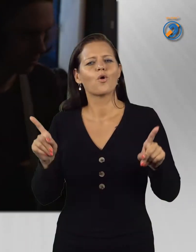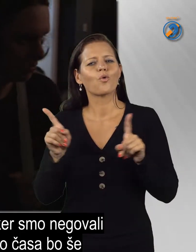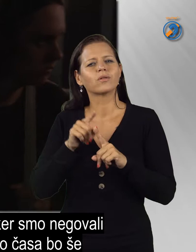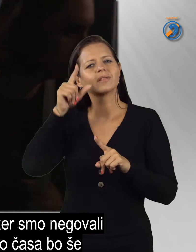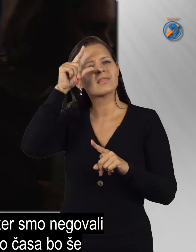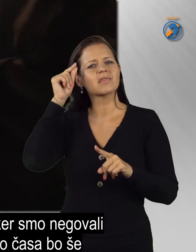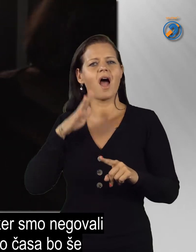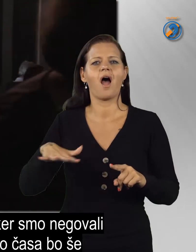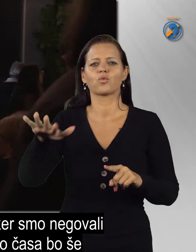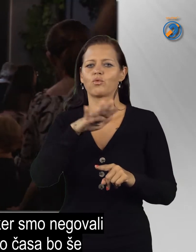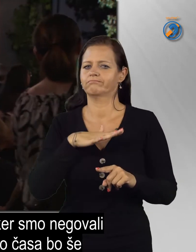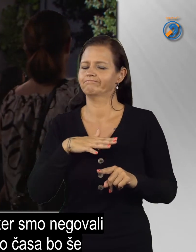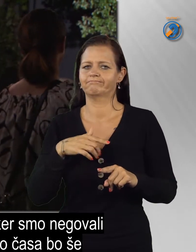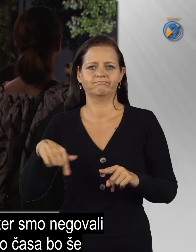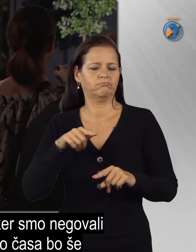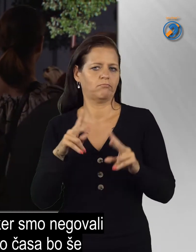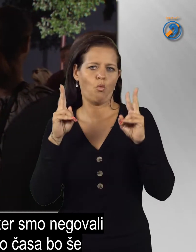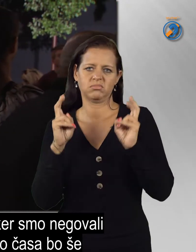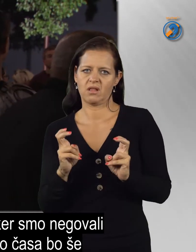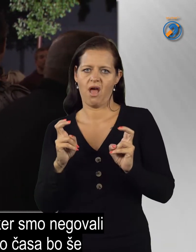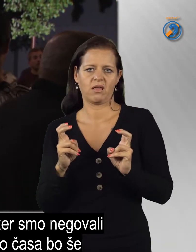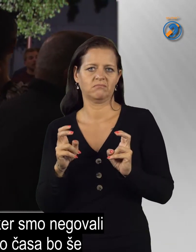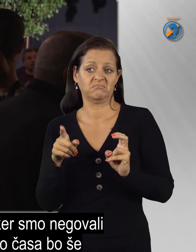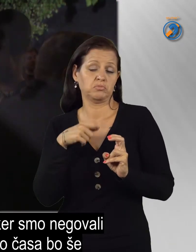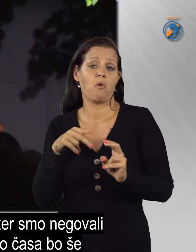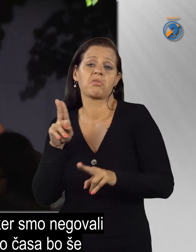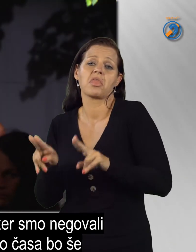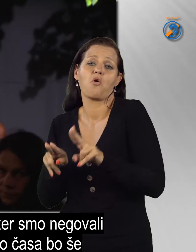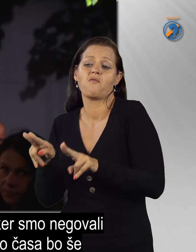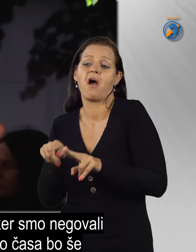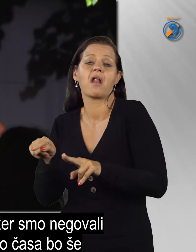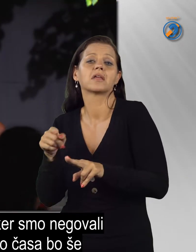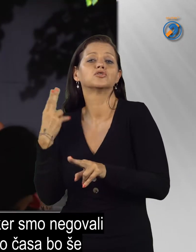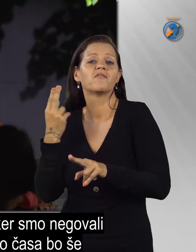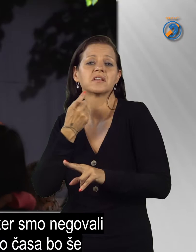Kot naro smo obstali, ker smo negovali slovenski jezik.